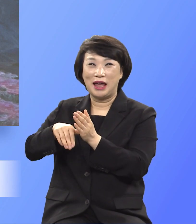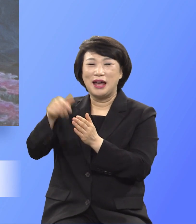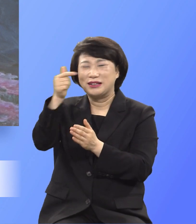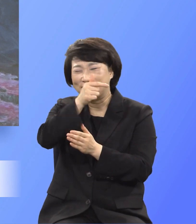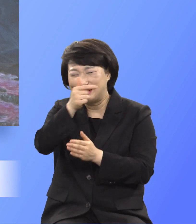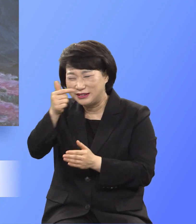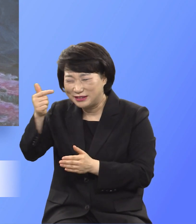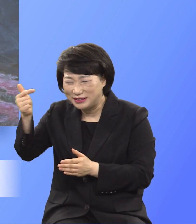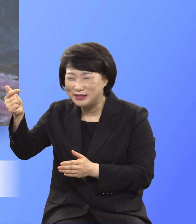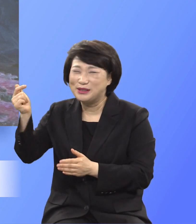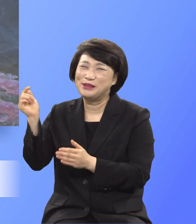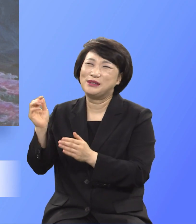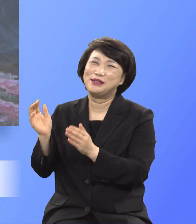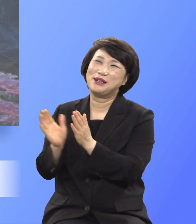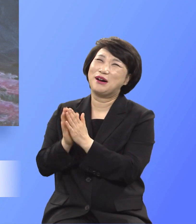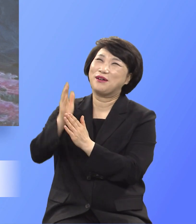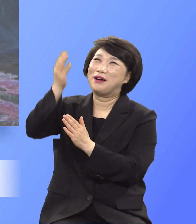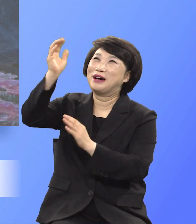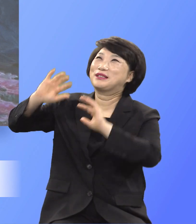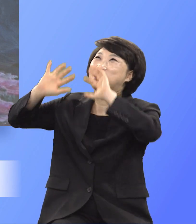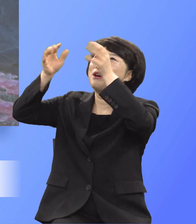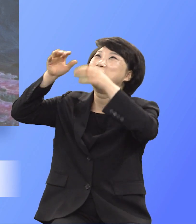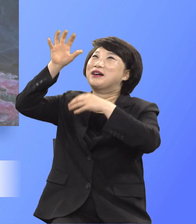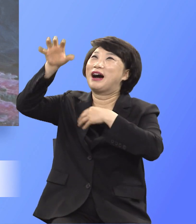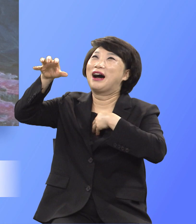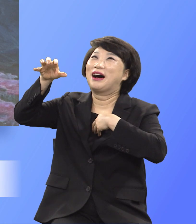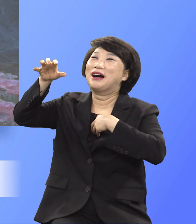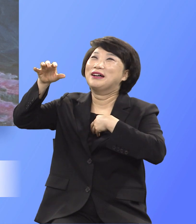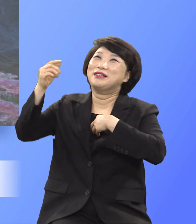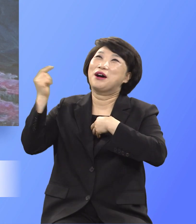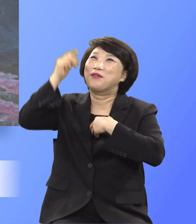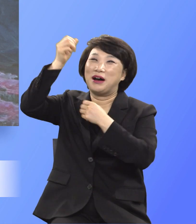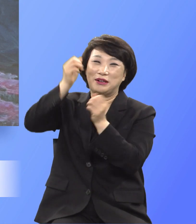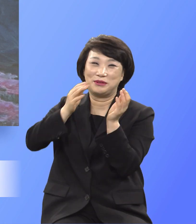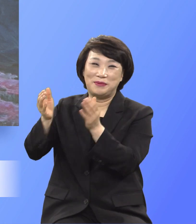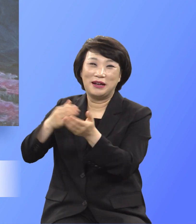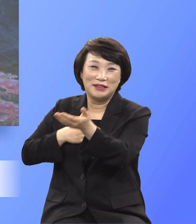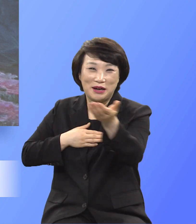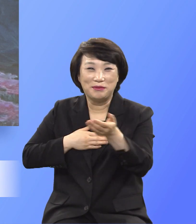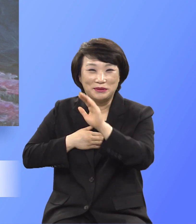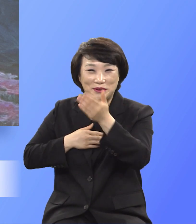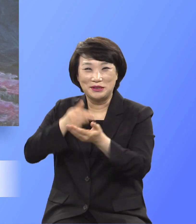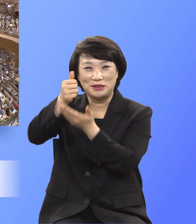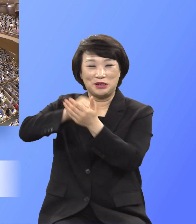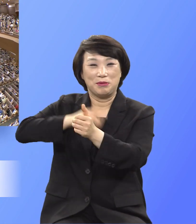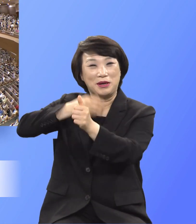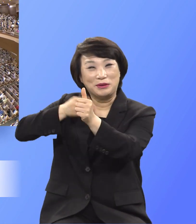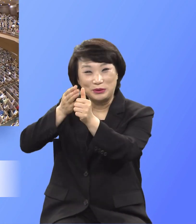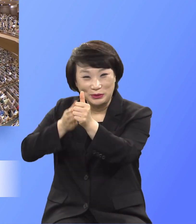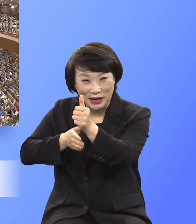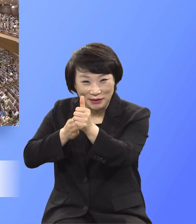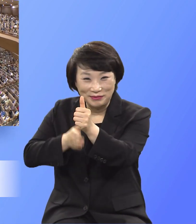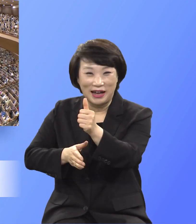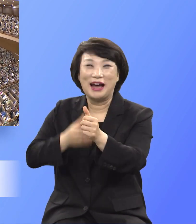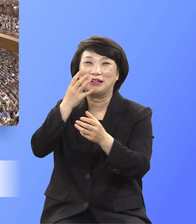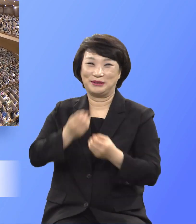영적인 천국에 영광을 만드는 여러분 되기를 주님의 이름으로 축하합니다 축하합니다